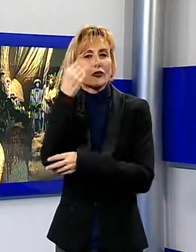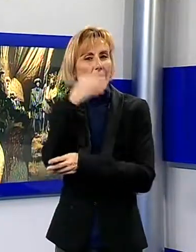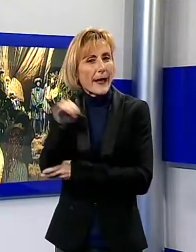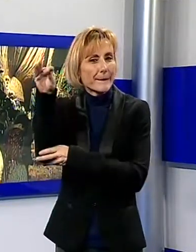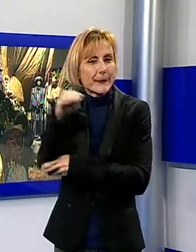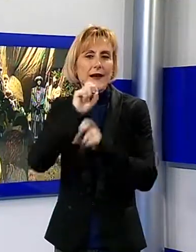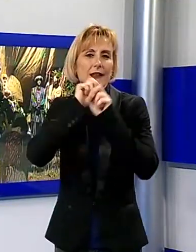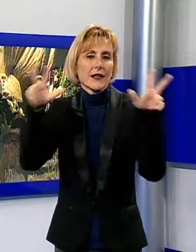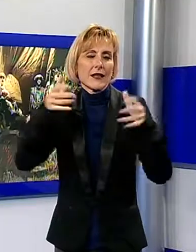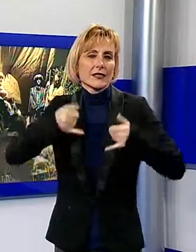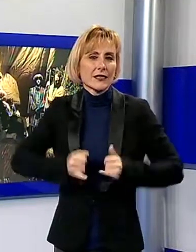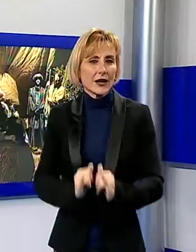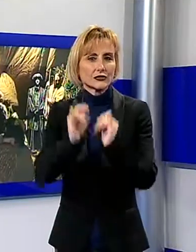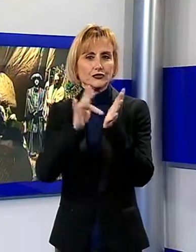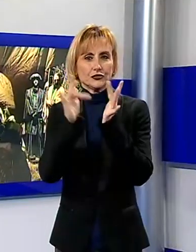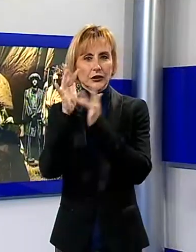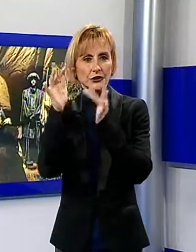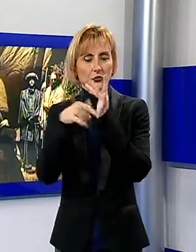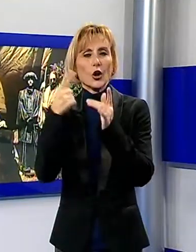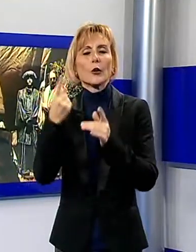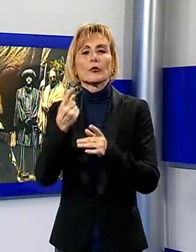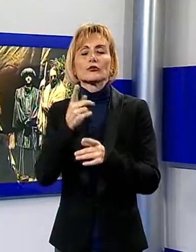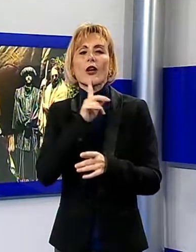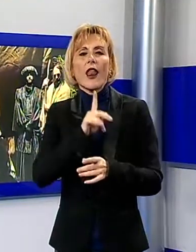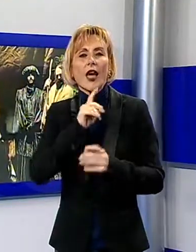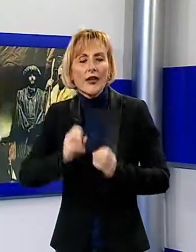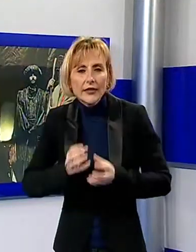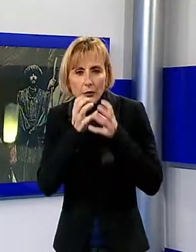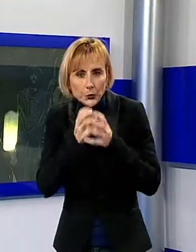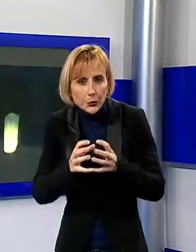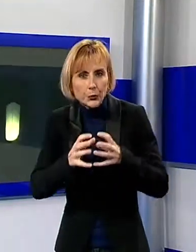anche dal lancio di lanterne cinesi, quale simbolo di speranza e di pace.